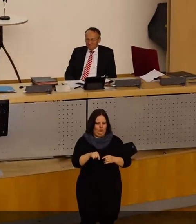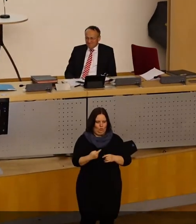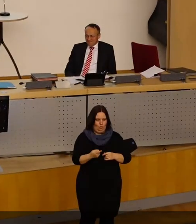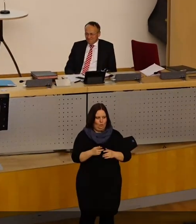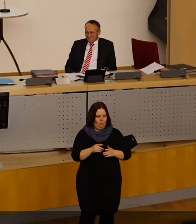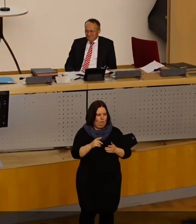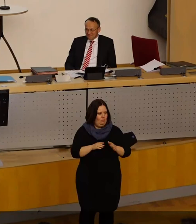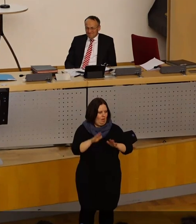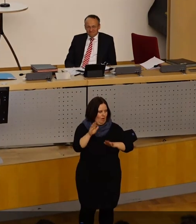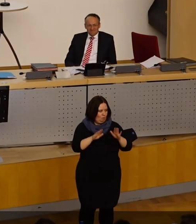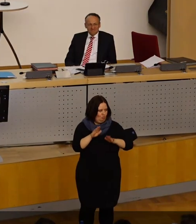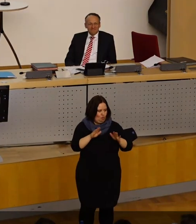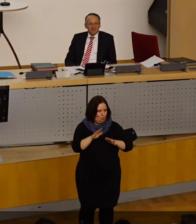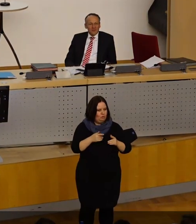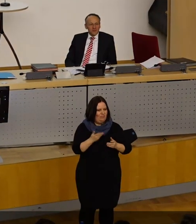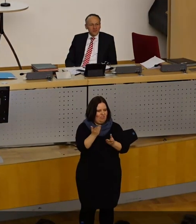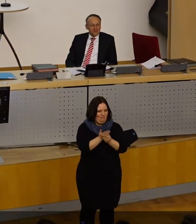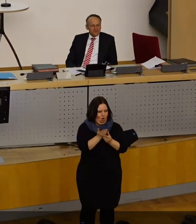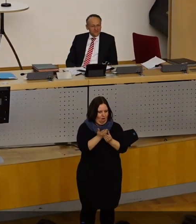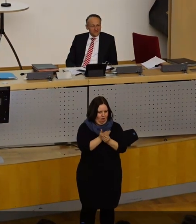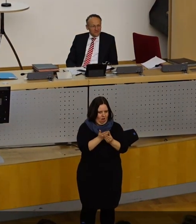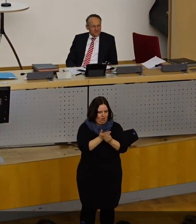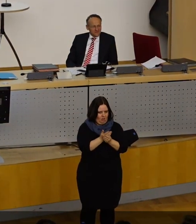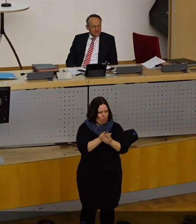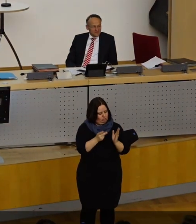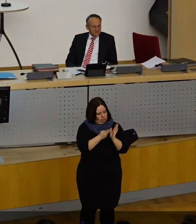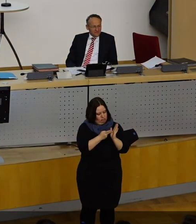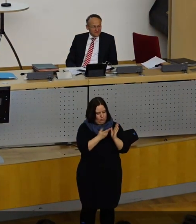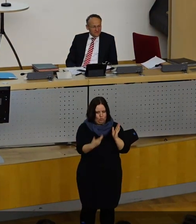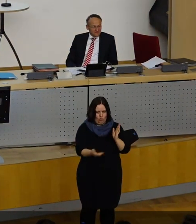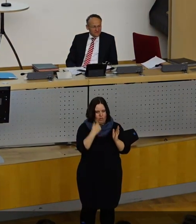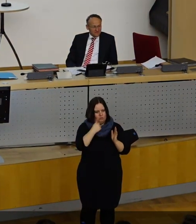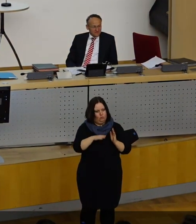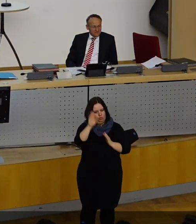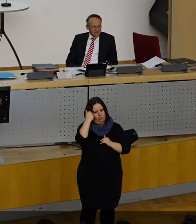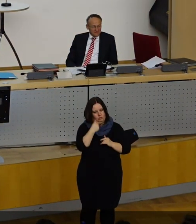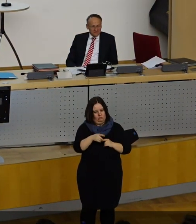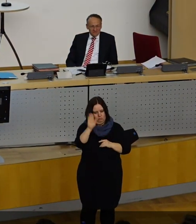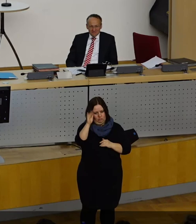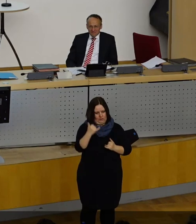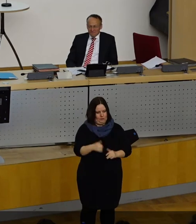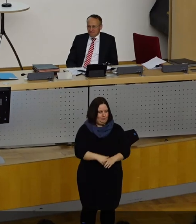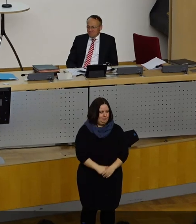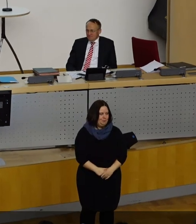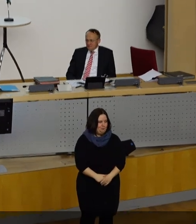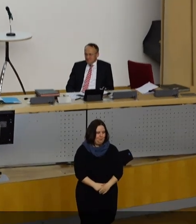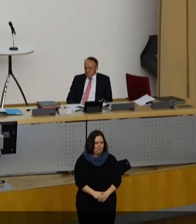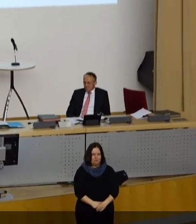Abstimmung über die Vorlage. Unverändert, wer dem zustimmen möchte, den bitte ich jetzt um sein Stimmzeichen.